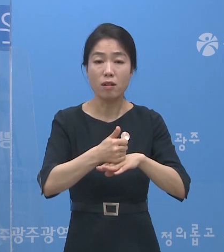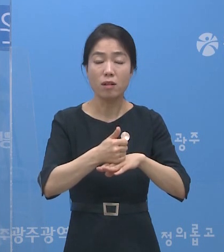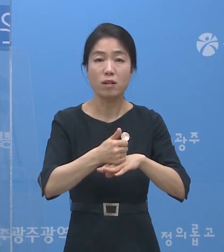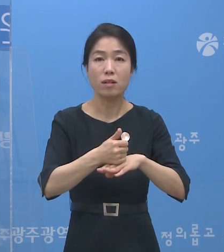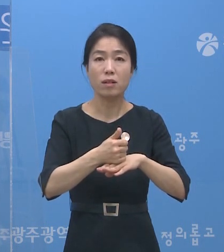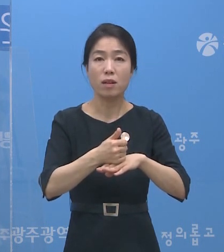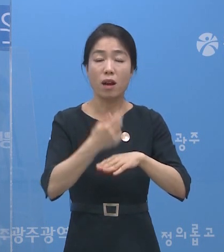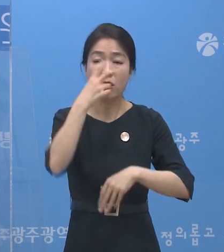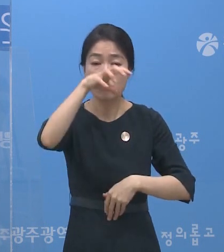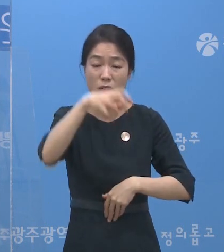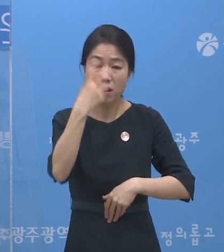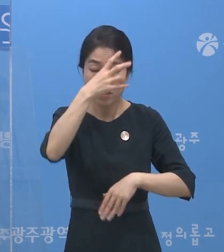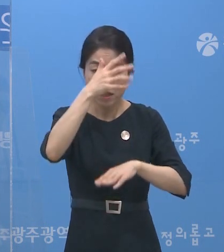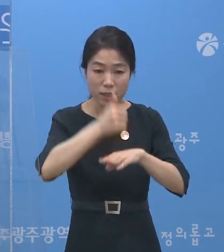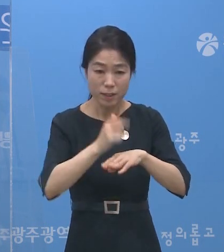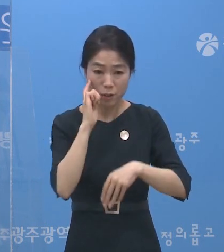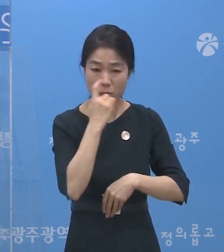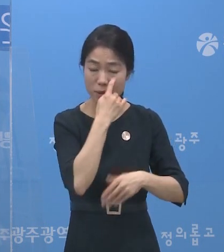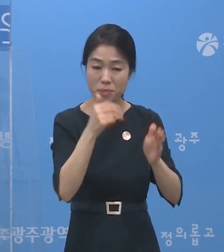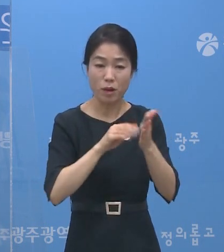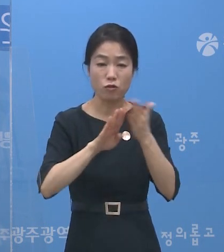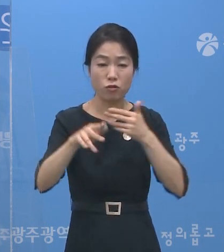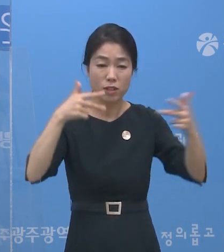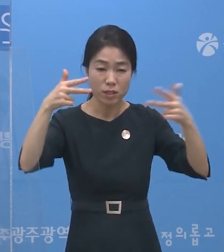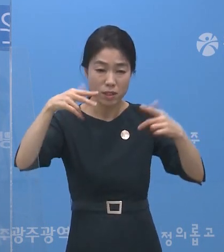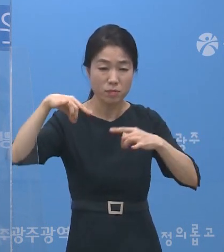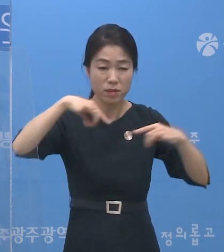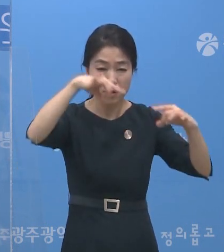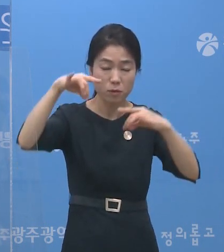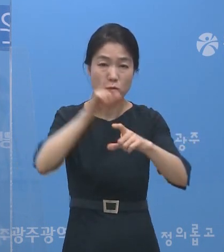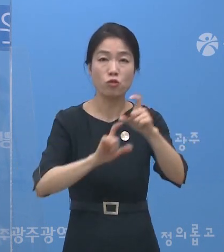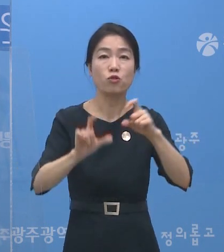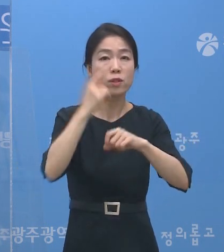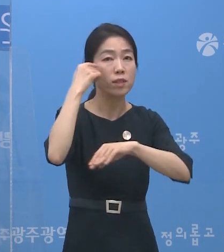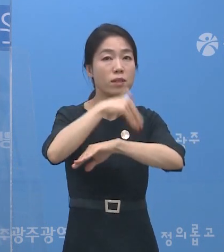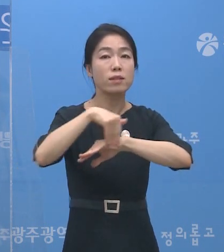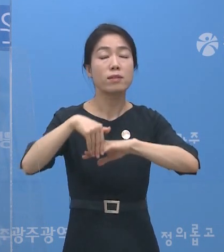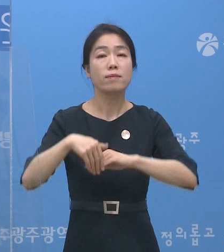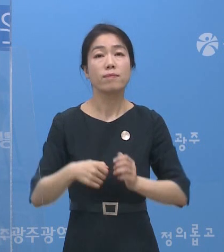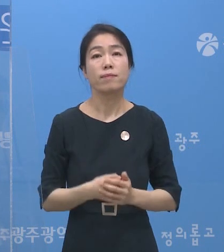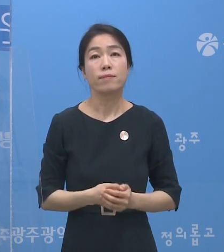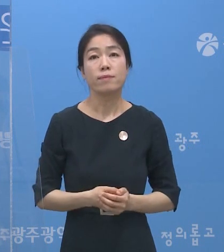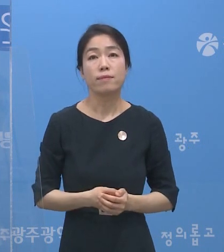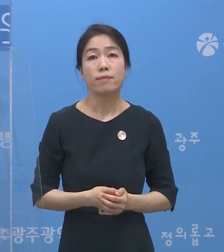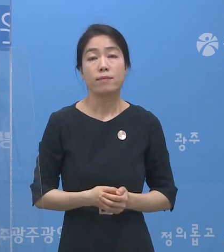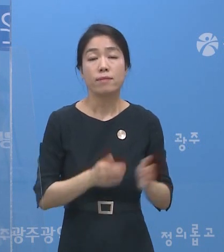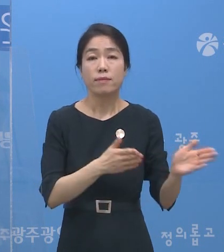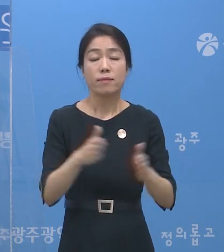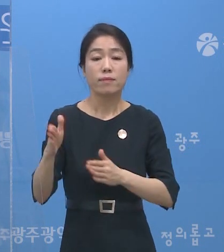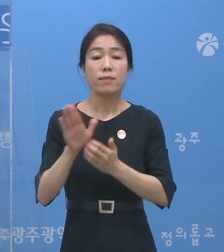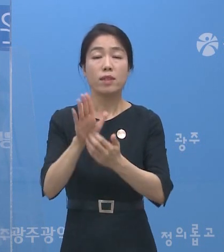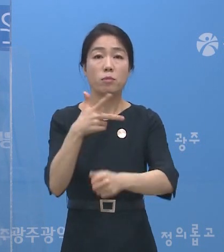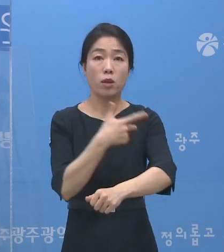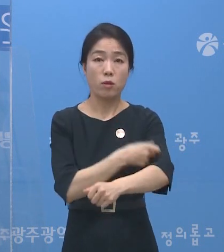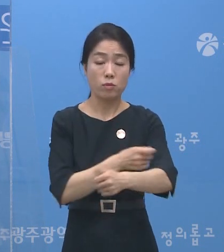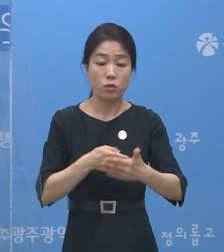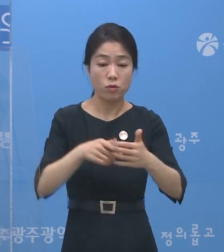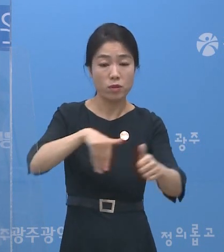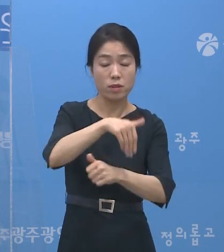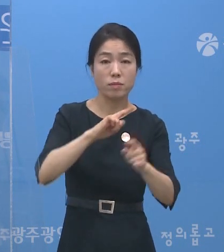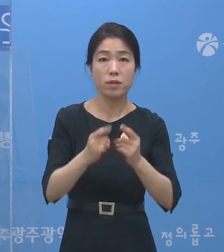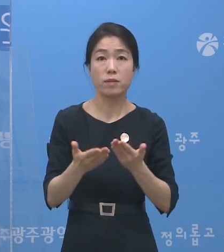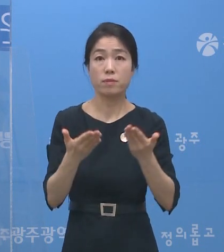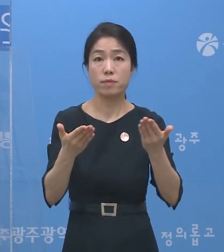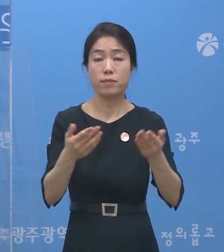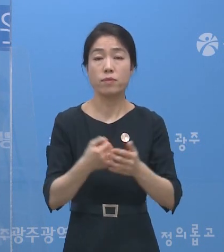검사 결과를 확인하고 CCTV나 GPS 추가하도록 하겠습니다. 다음은 예방접종 추진 현황입니다.